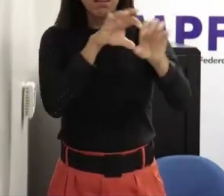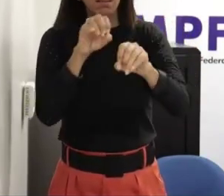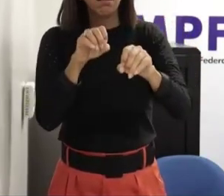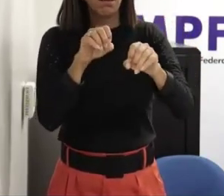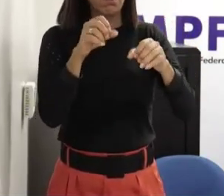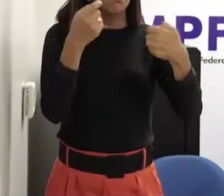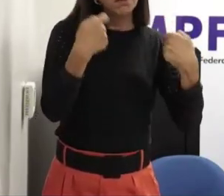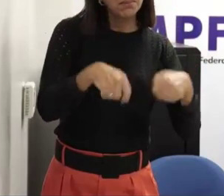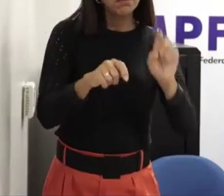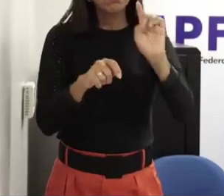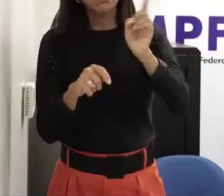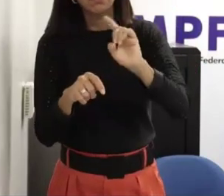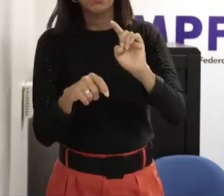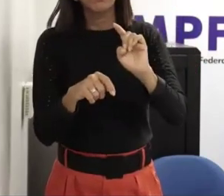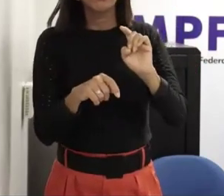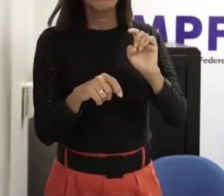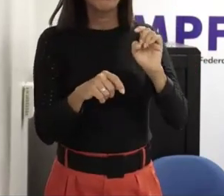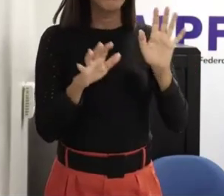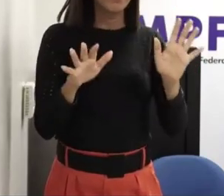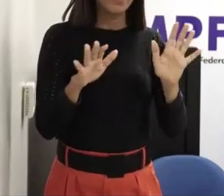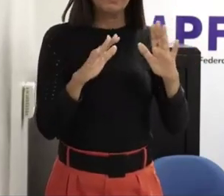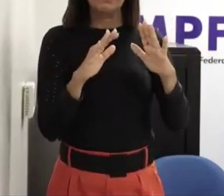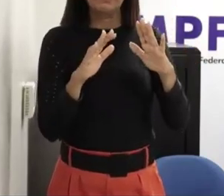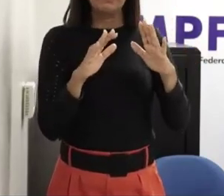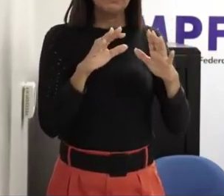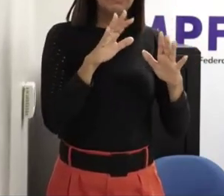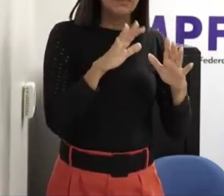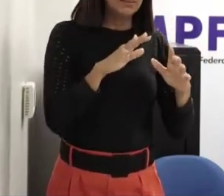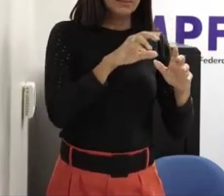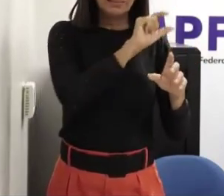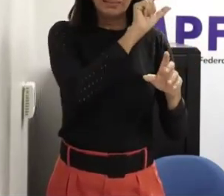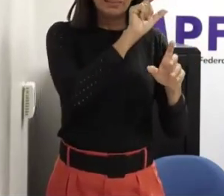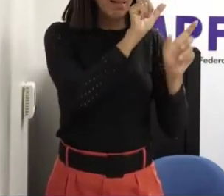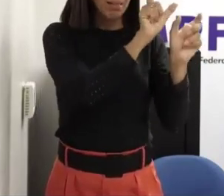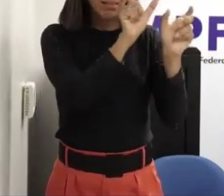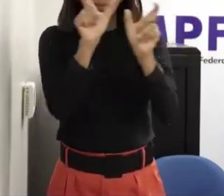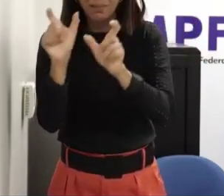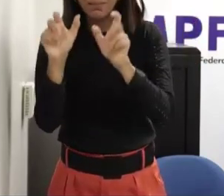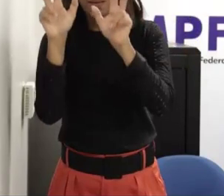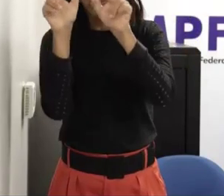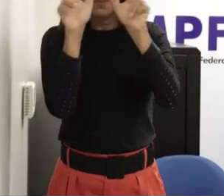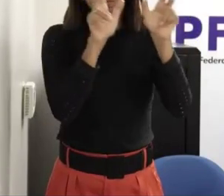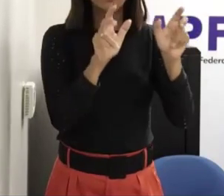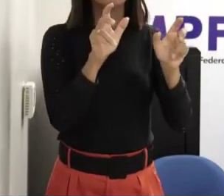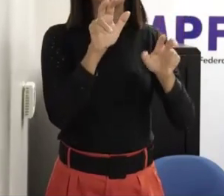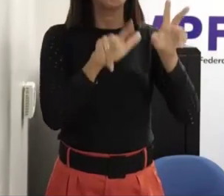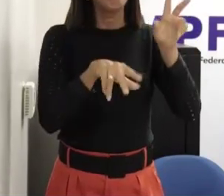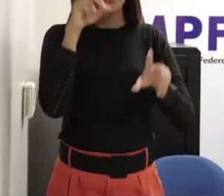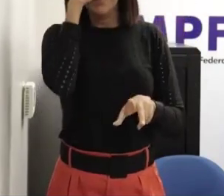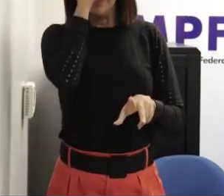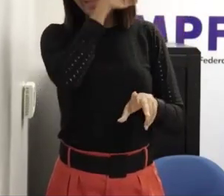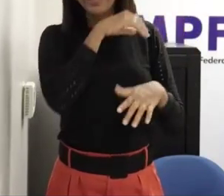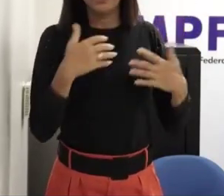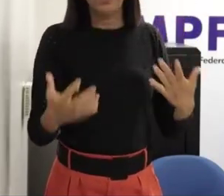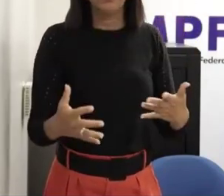ideologia de gênero isso são questões que nós precisamos trazer para o debate nós precisamos entender do que estão falando não dá